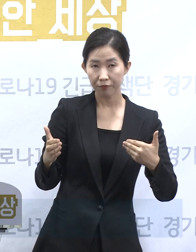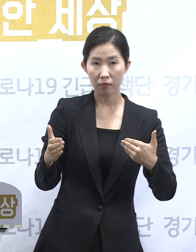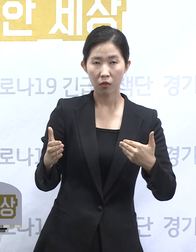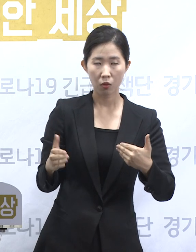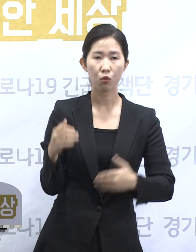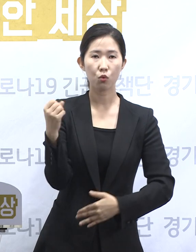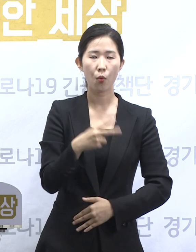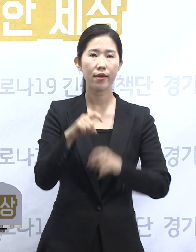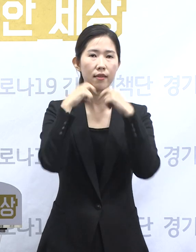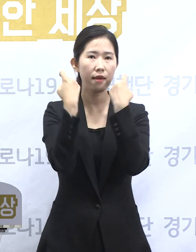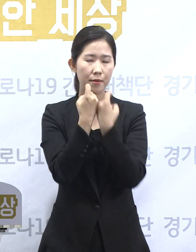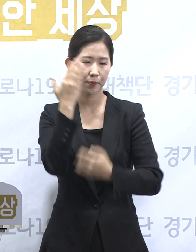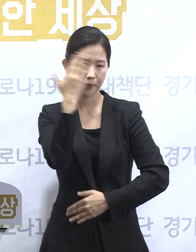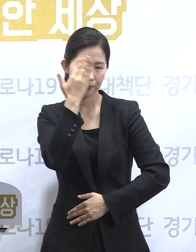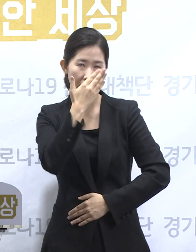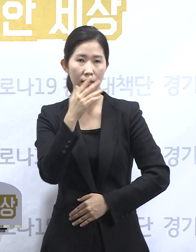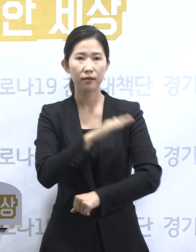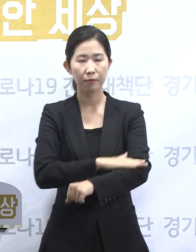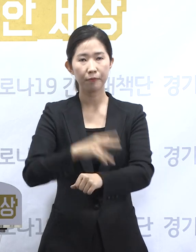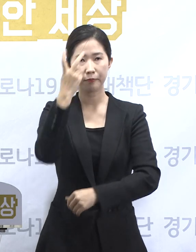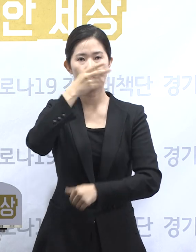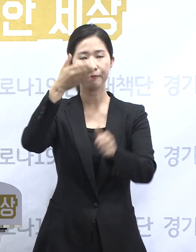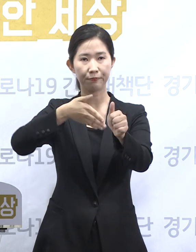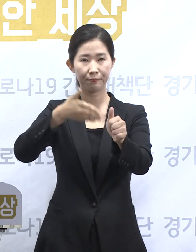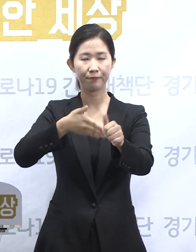개인 유생수칙 준수를 당부드립니다. 감사합니다.